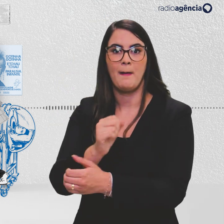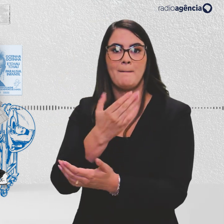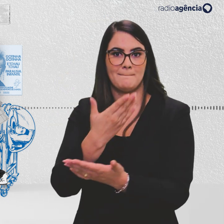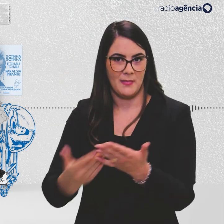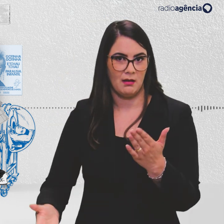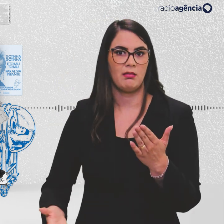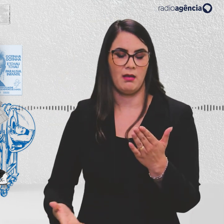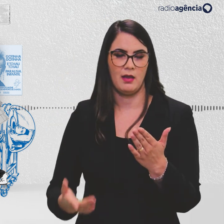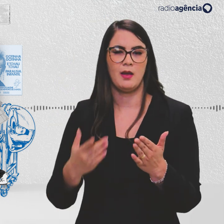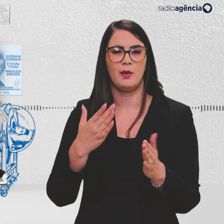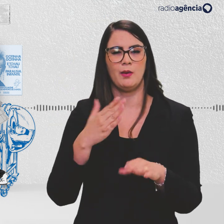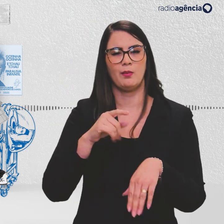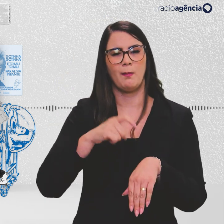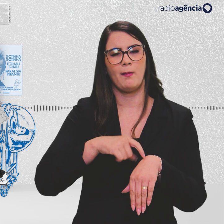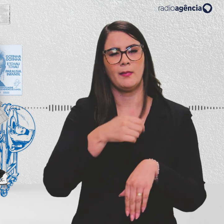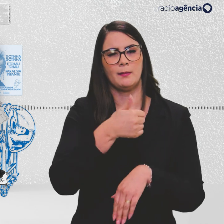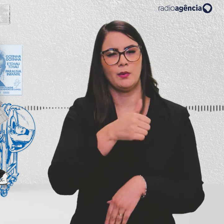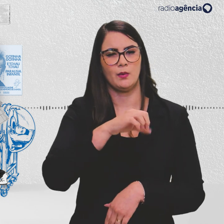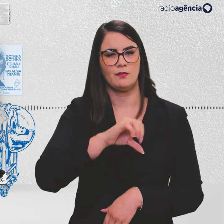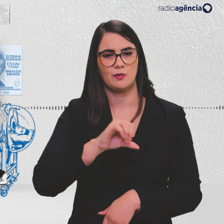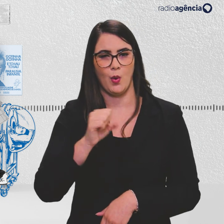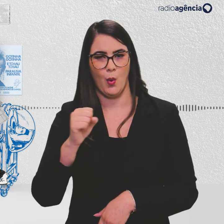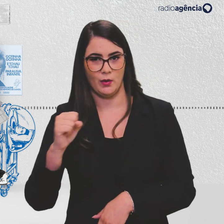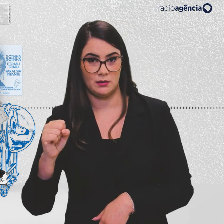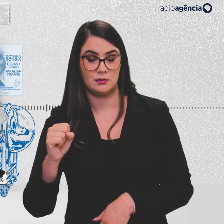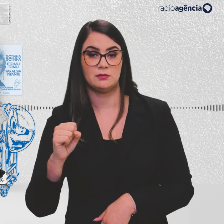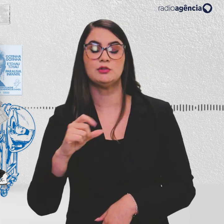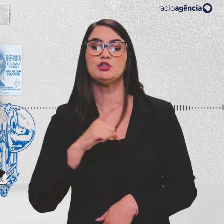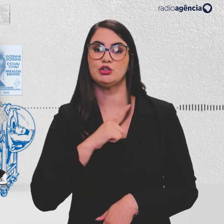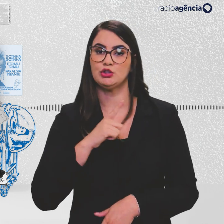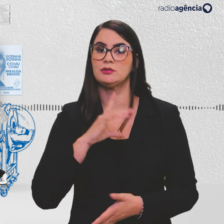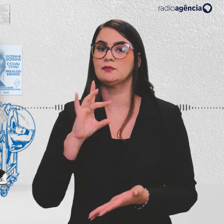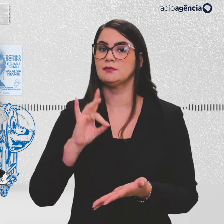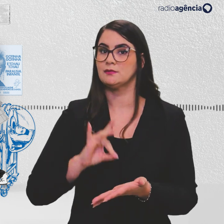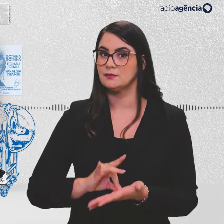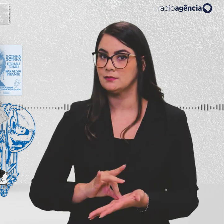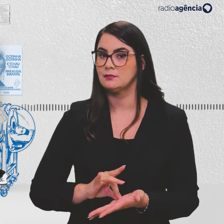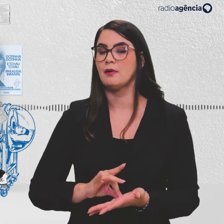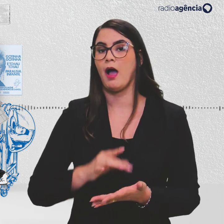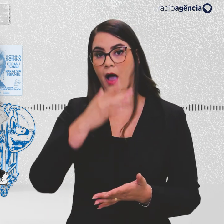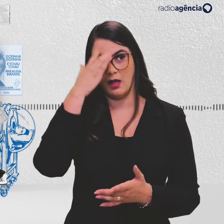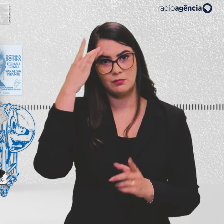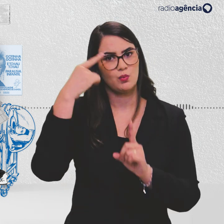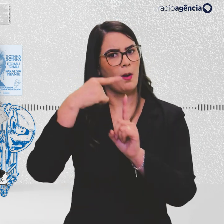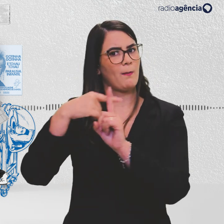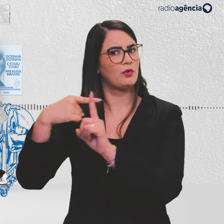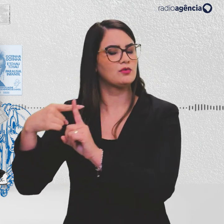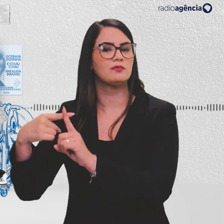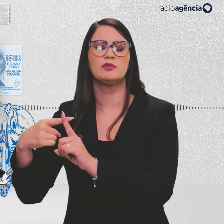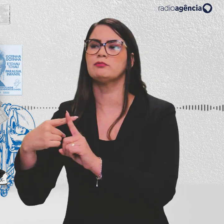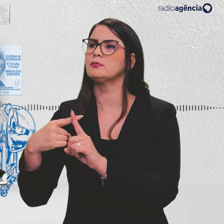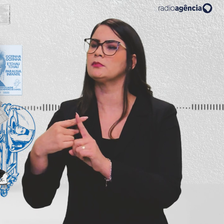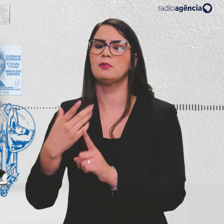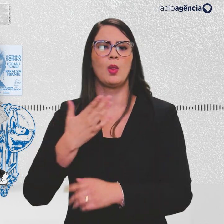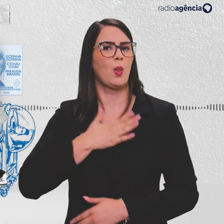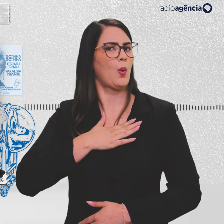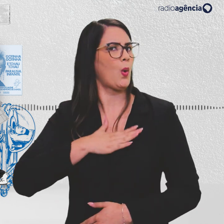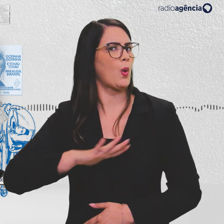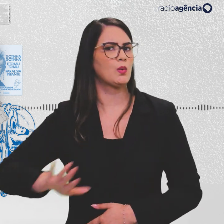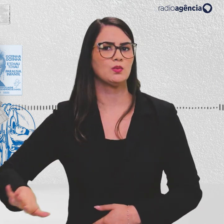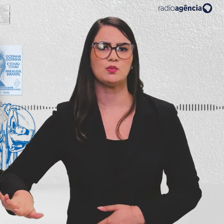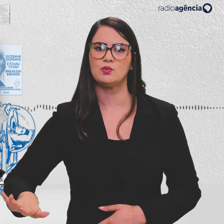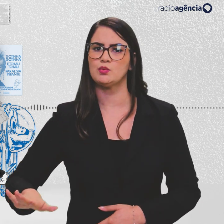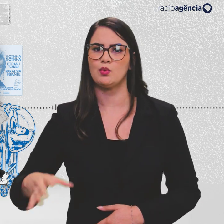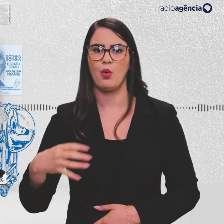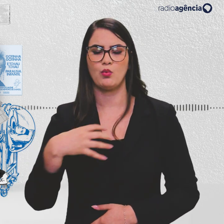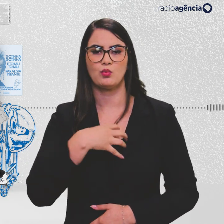88, com a abolição da extradão, tinha o fato de os positivistas não estarem satisfeitos com o domo